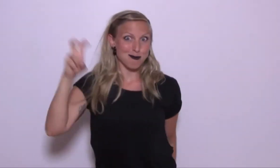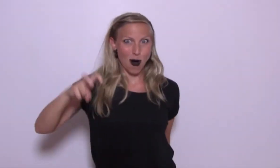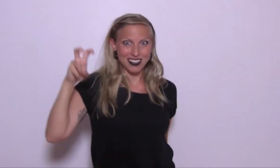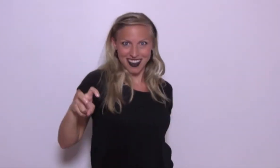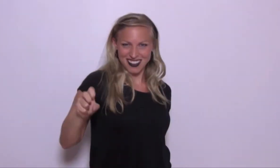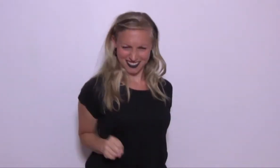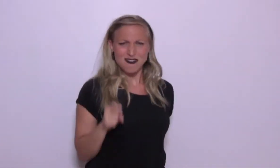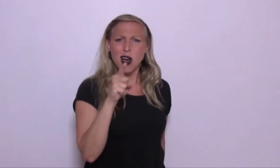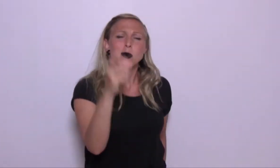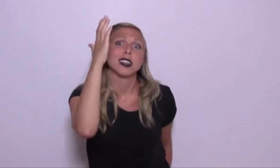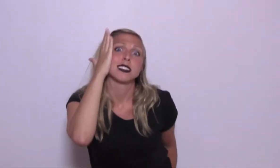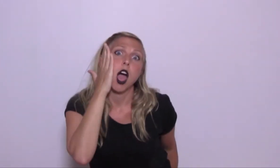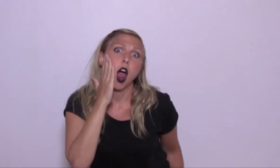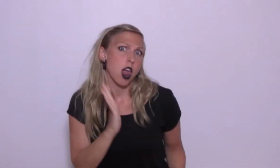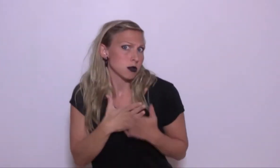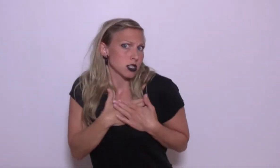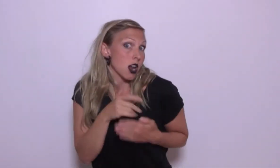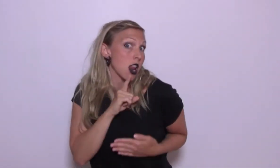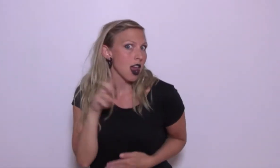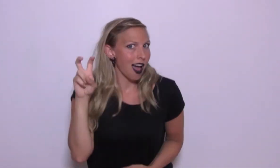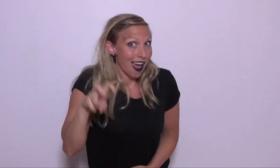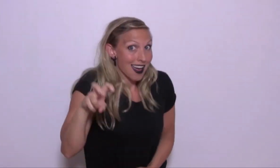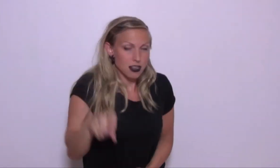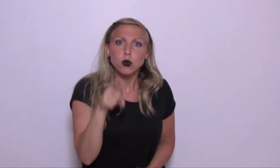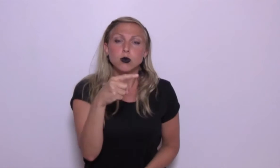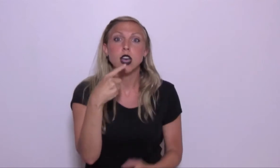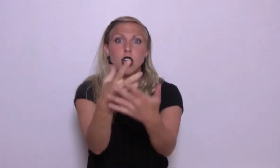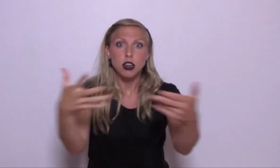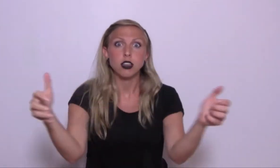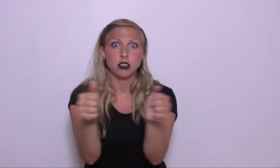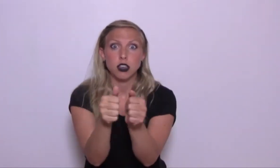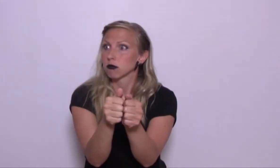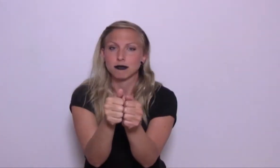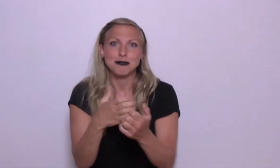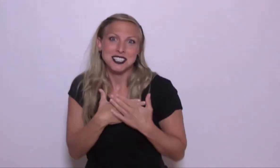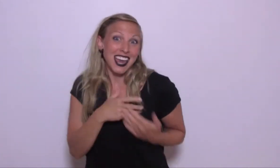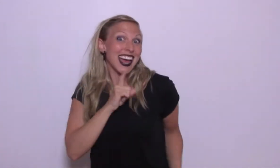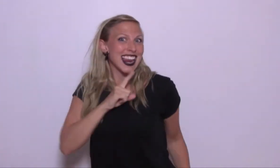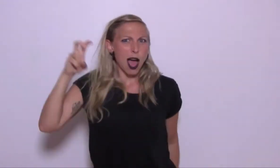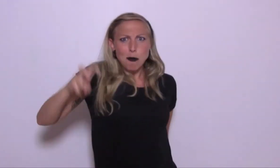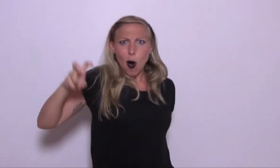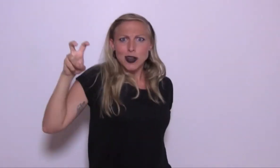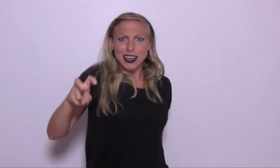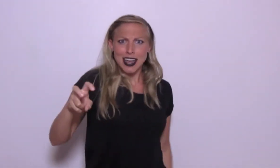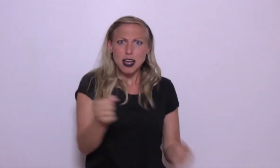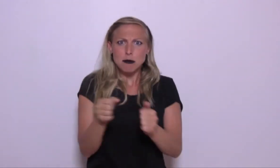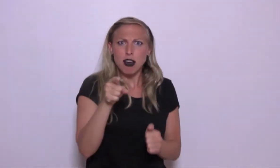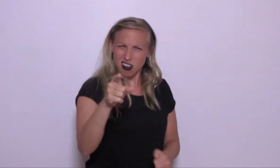borgnyn Vad du snäll, min kära lilla hess Du ser ingenting, min kära lilla borgnyn Men du